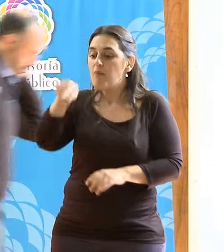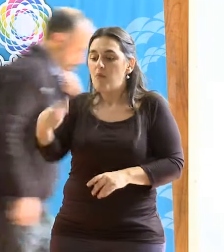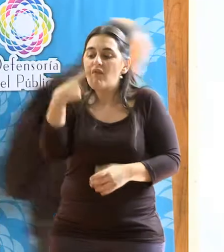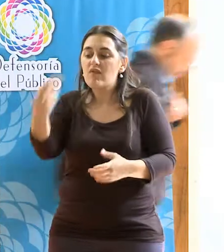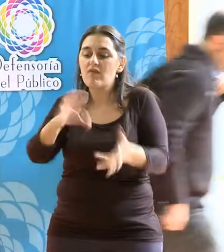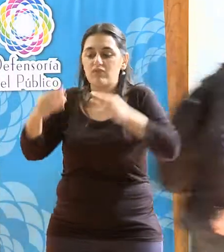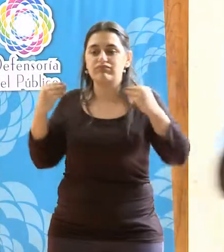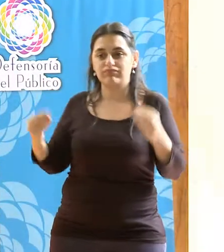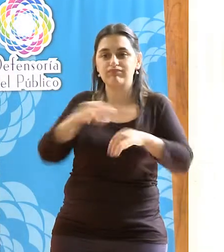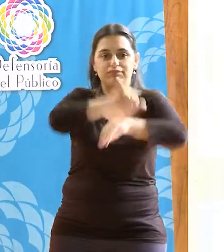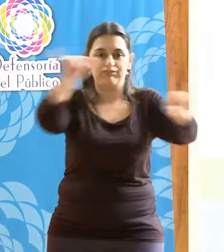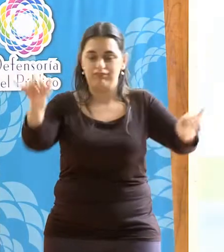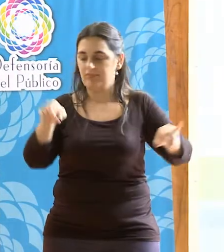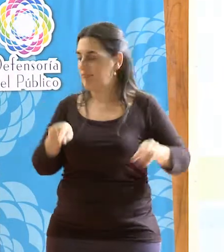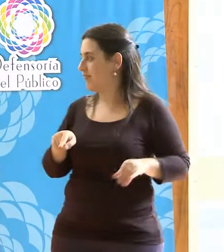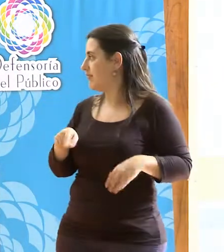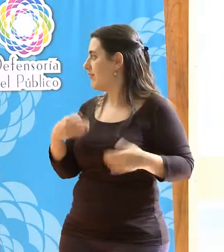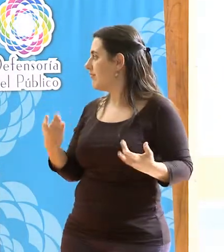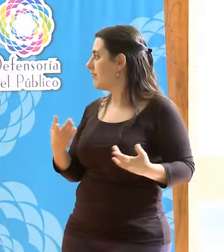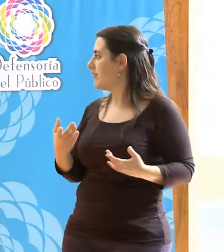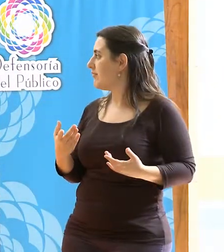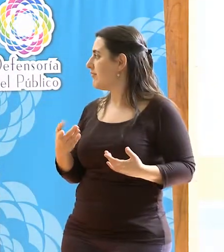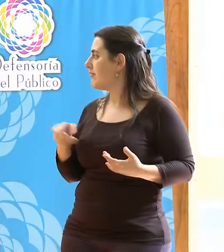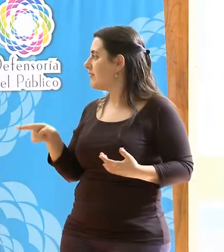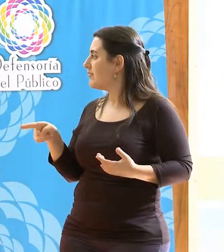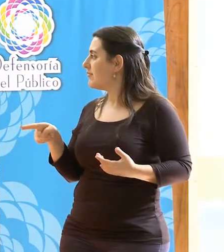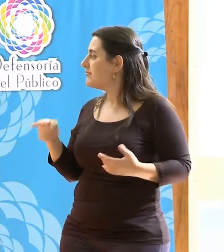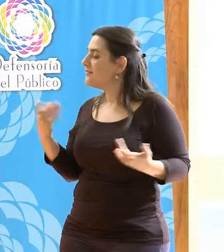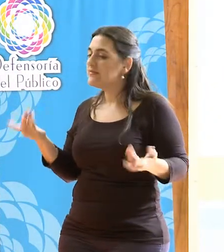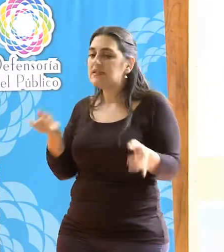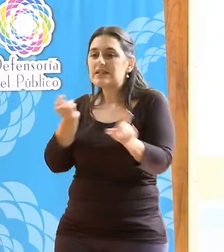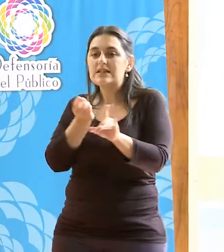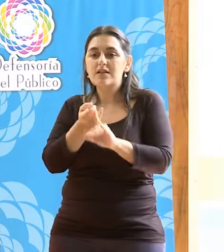Y siempre ejerciendo la comunidad con identidad.